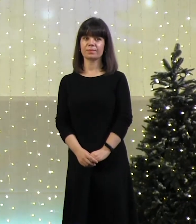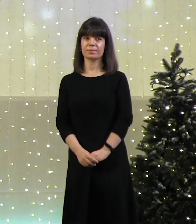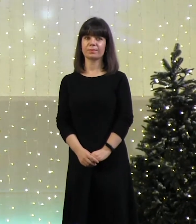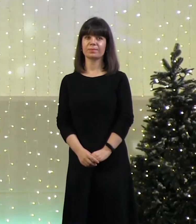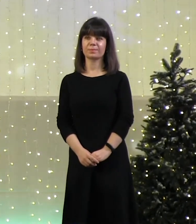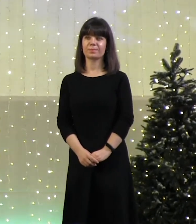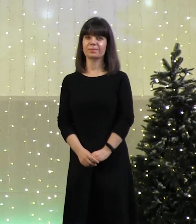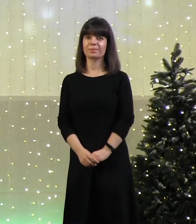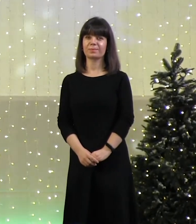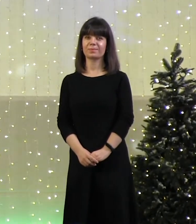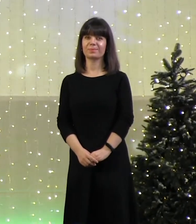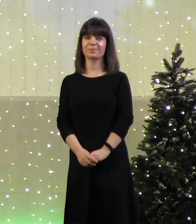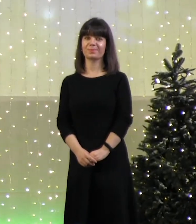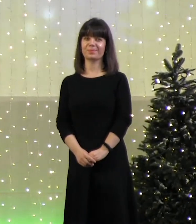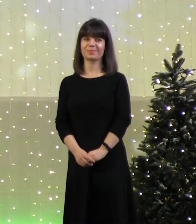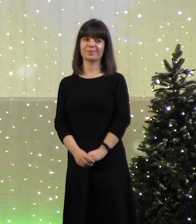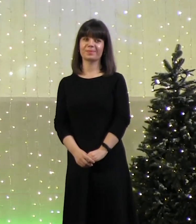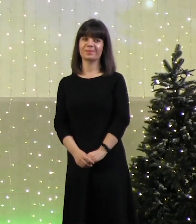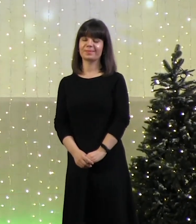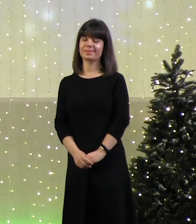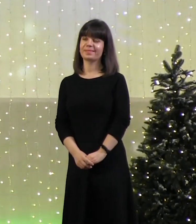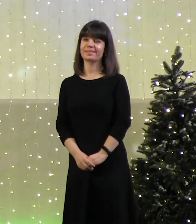слышно хорошо. Женя, спасибо большое.